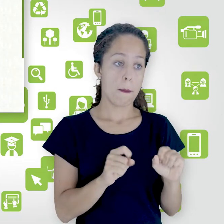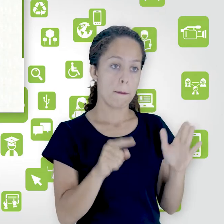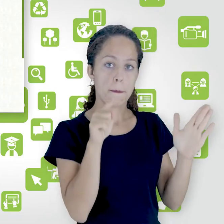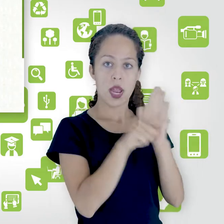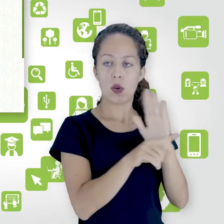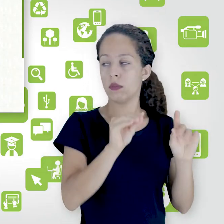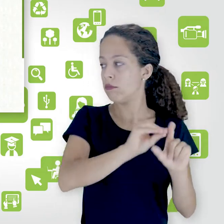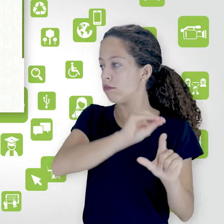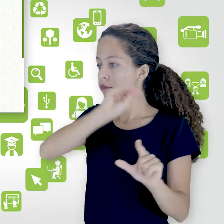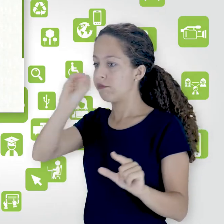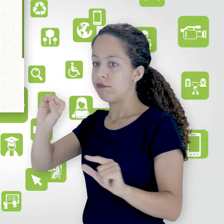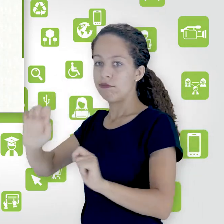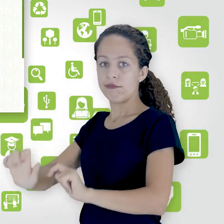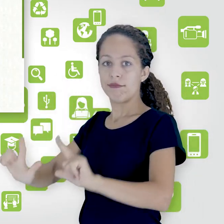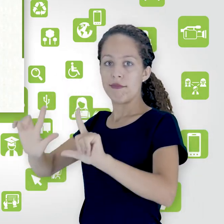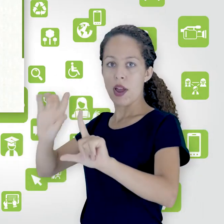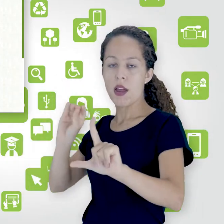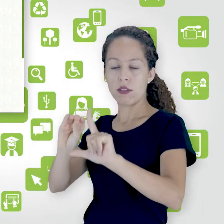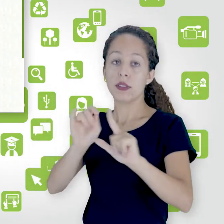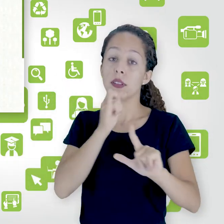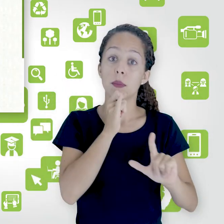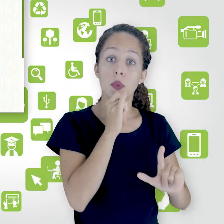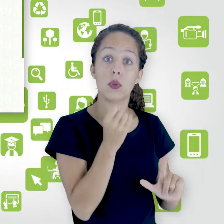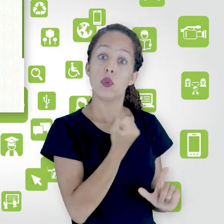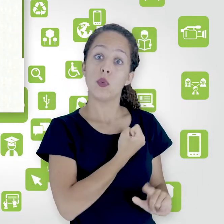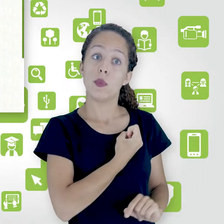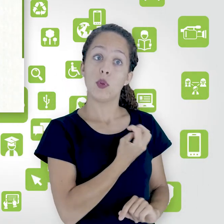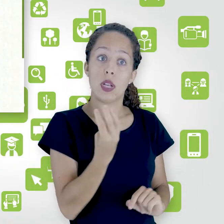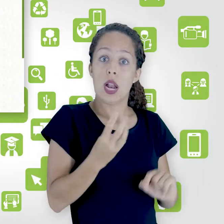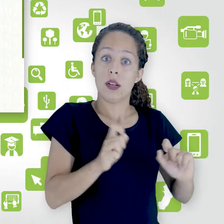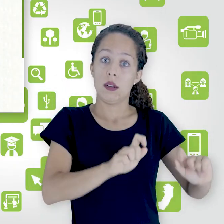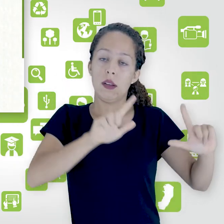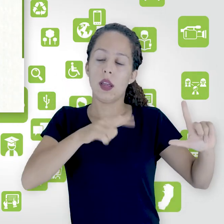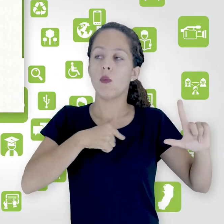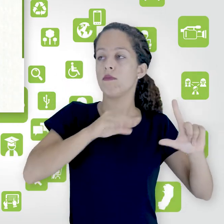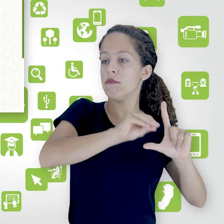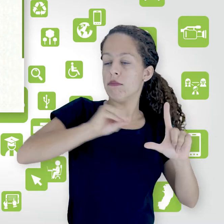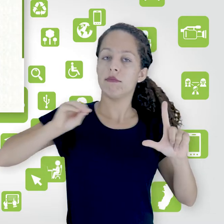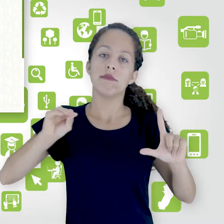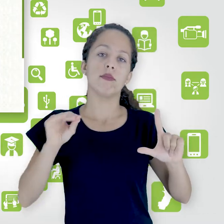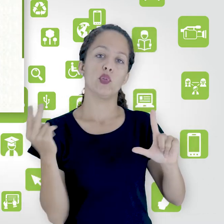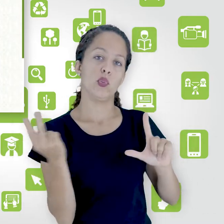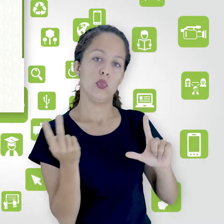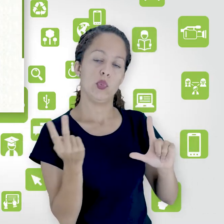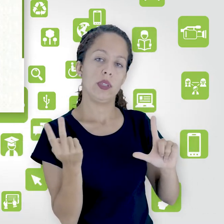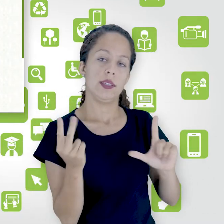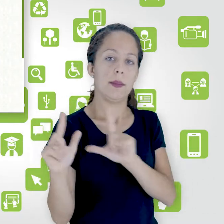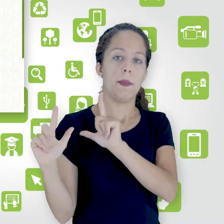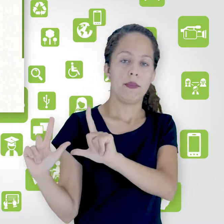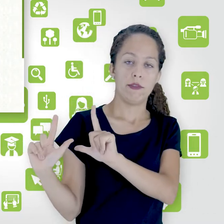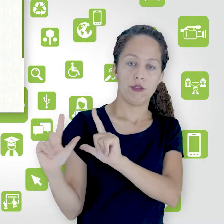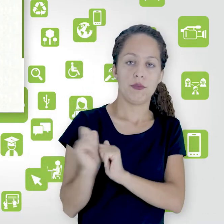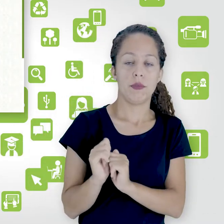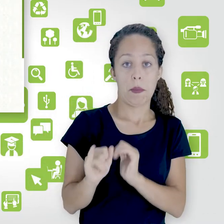exemplo, esta questão da página 3, eu quero enviar para a página 2. Aqui embaixo, ao item.